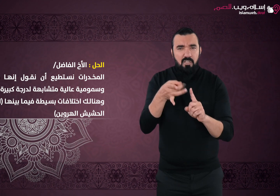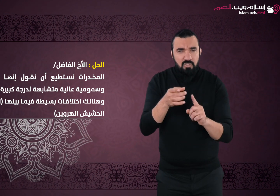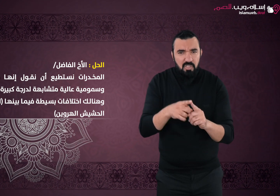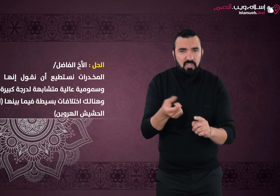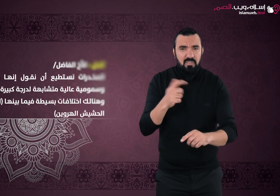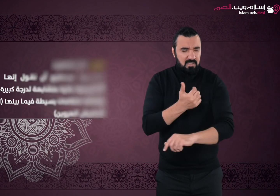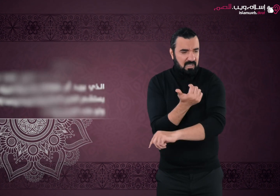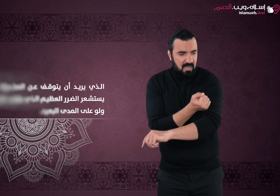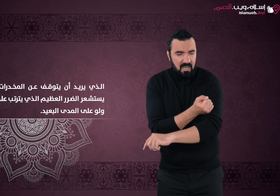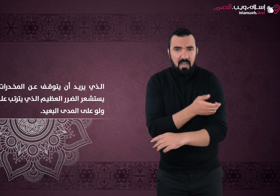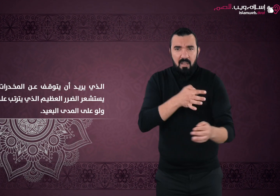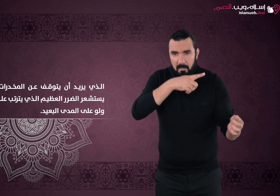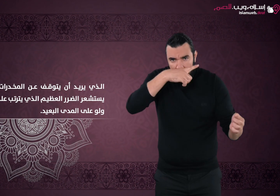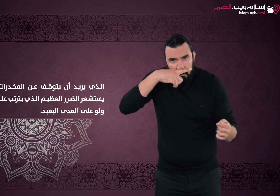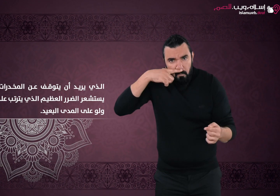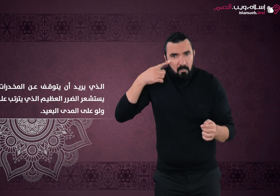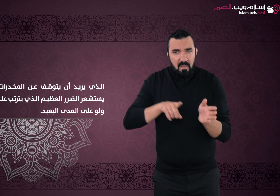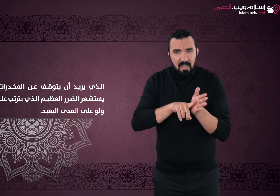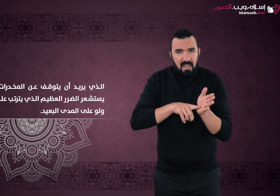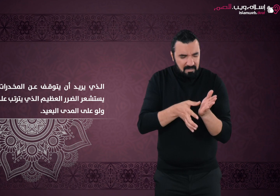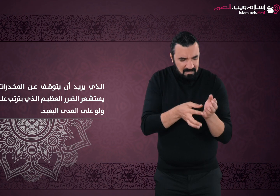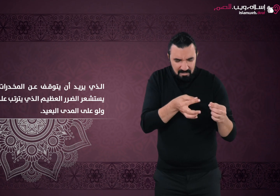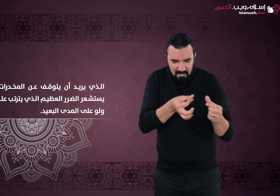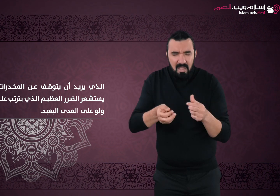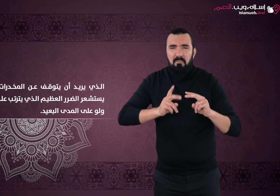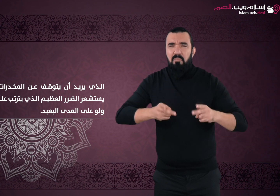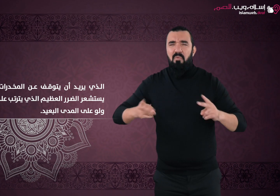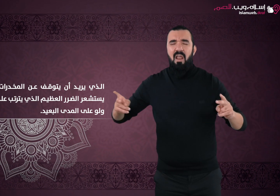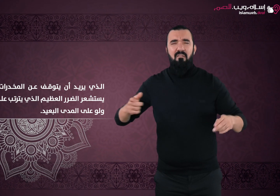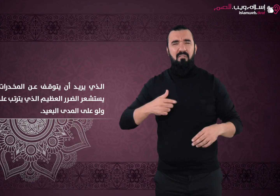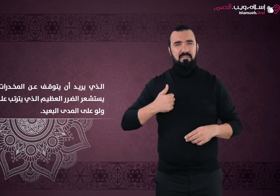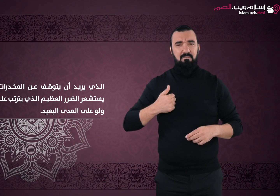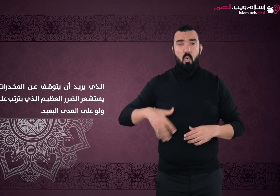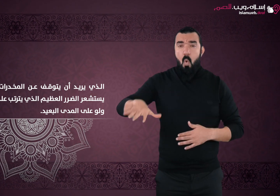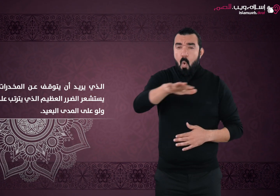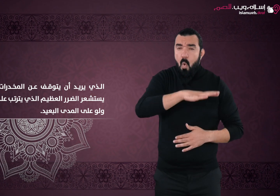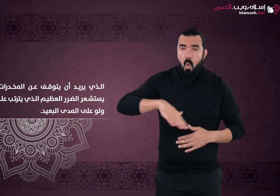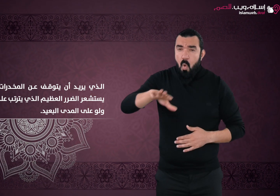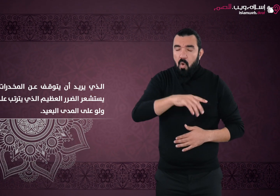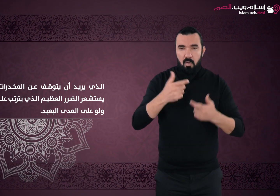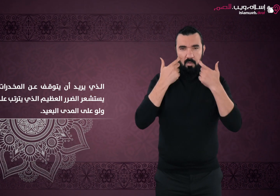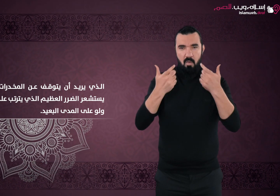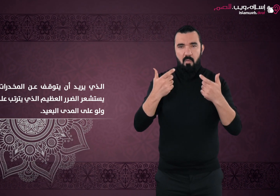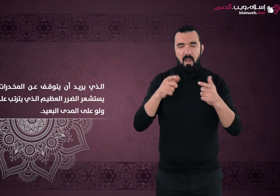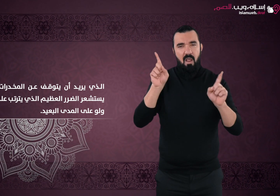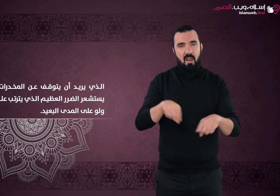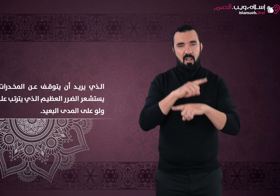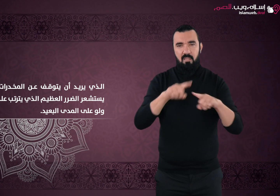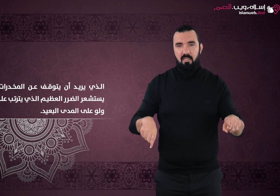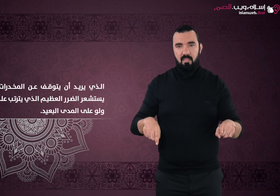الذي يريد أن يتوقف عن المخدرات لا بد أن يستشعر